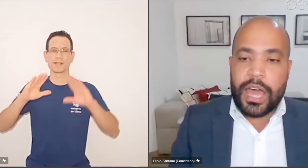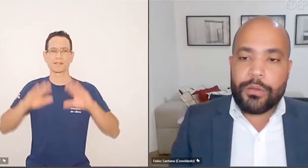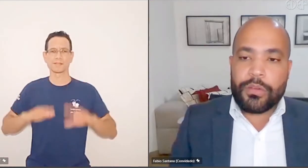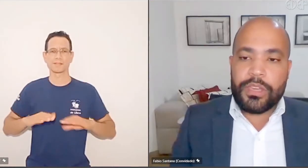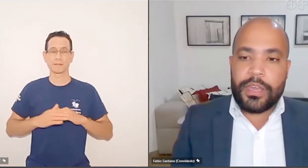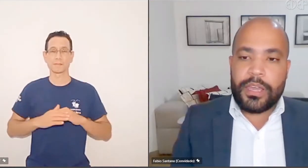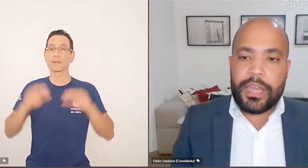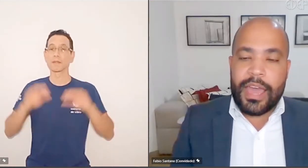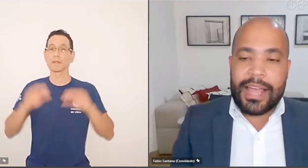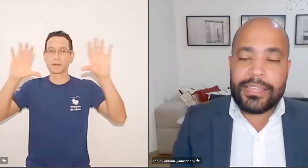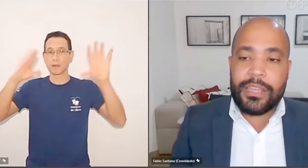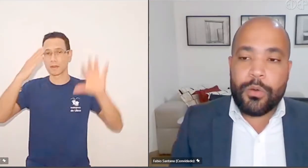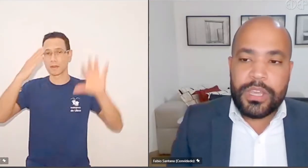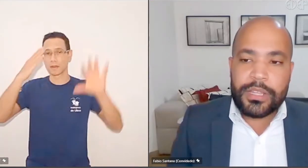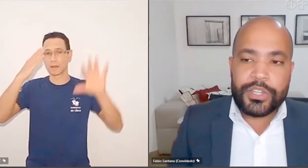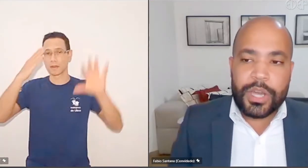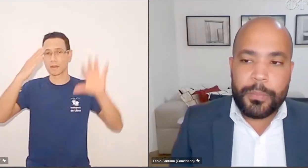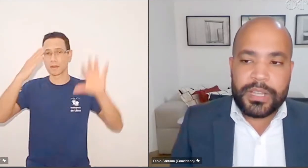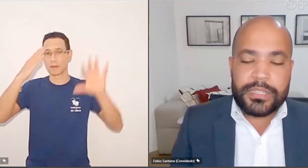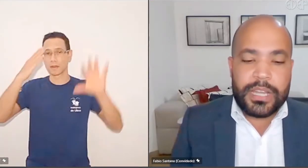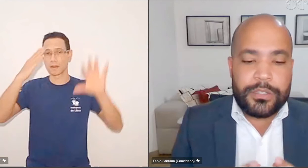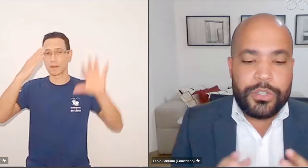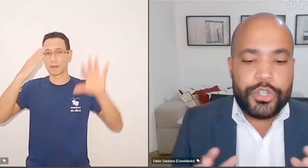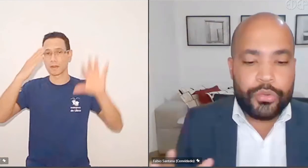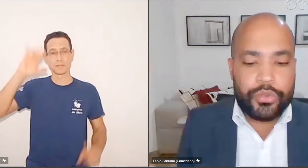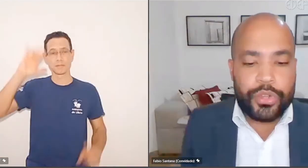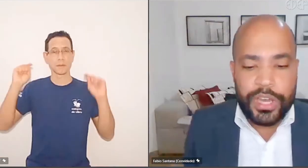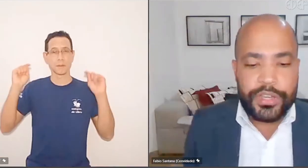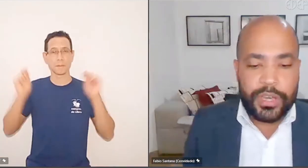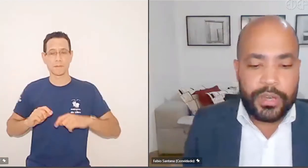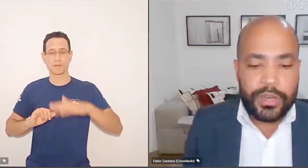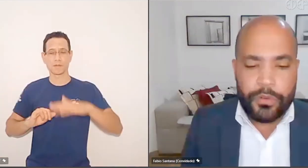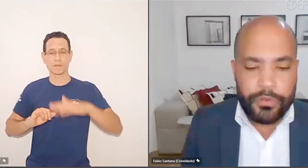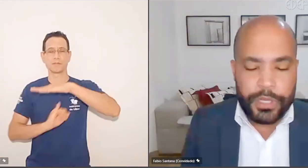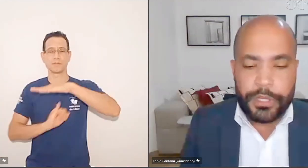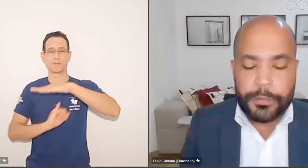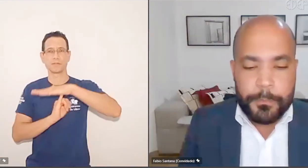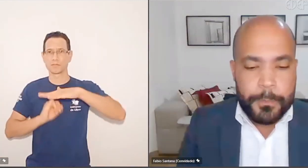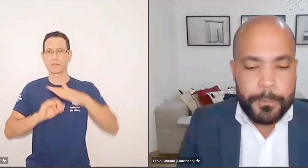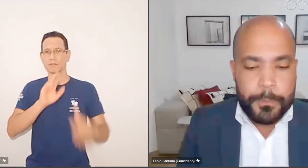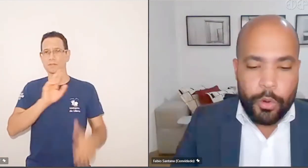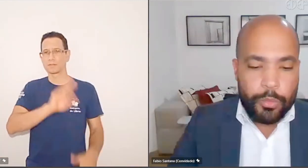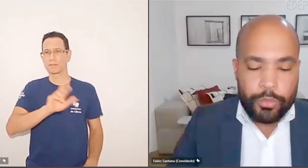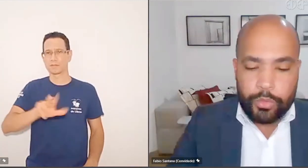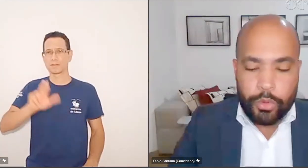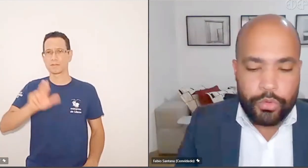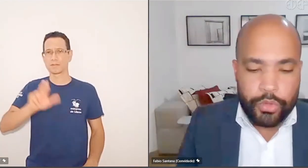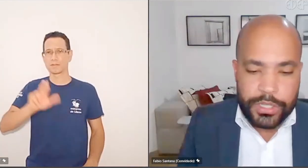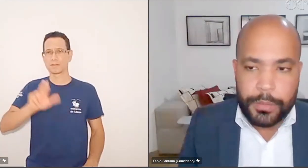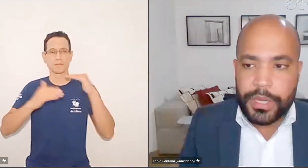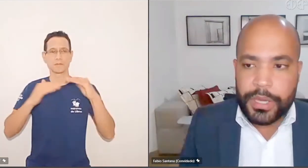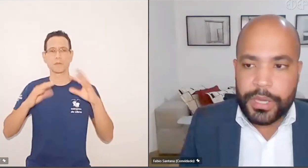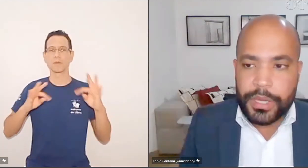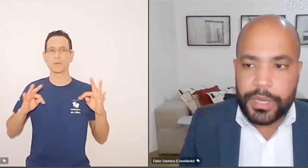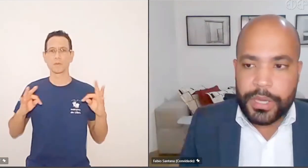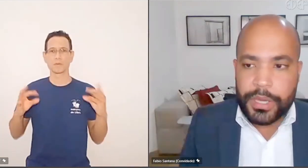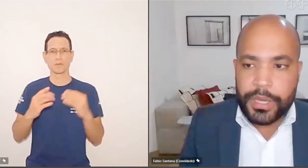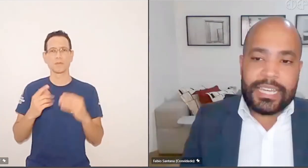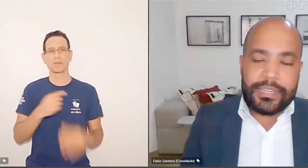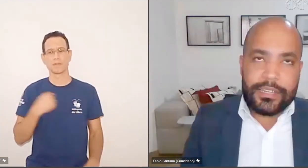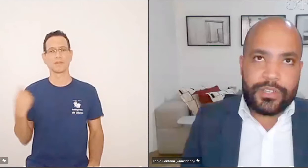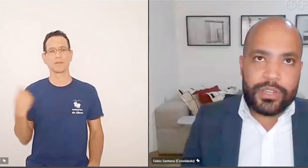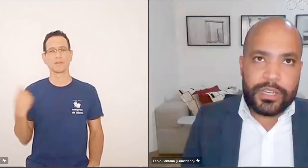é preciso deixar claro que a teoria das capacidades institucionais, que é amplamente desenvolvida, como todos nós sabemos,